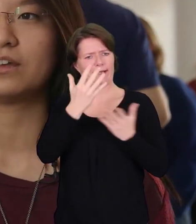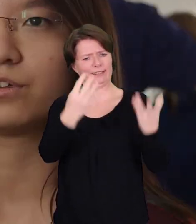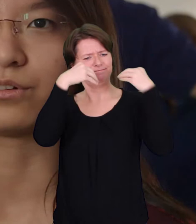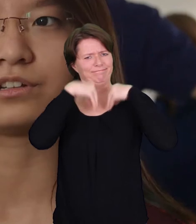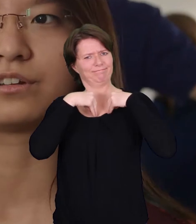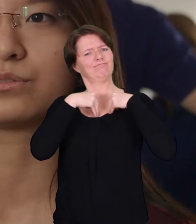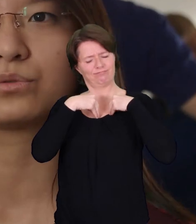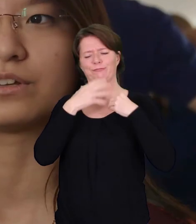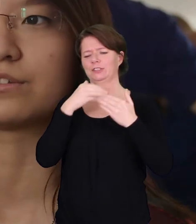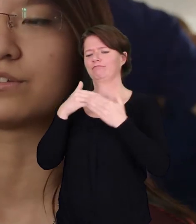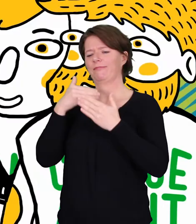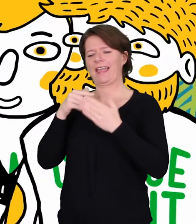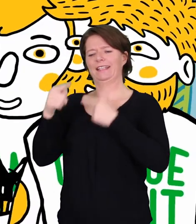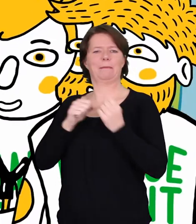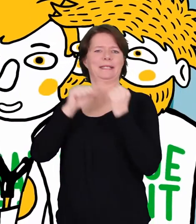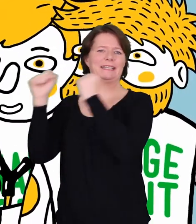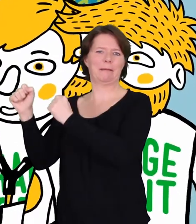neue Dinge zuzulassen. Das nehme ich auf jeden Fall mit.